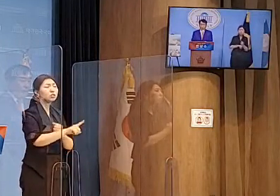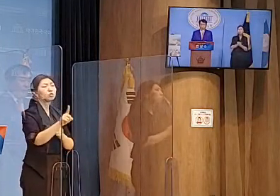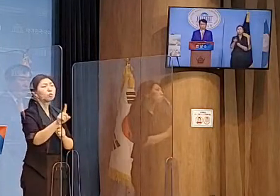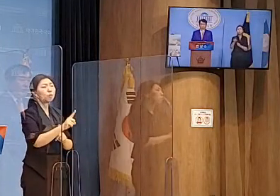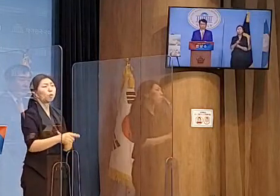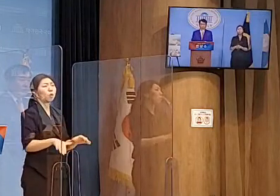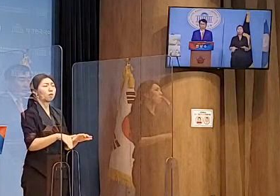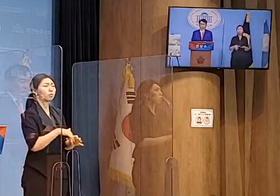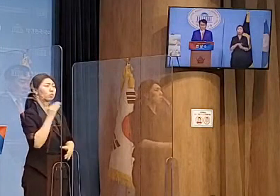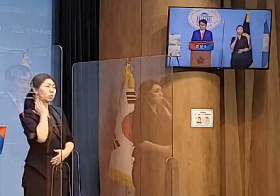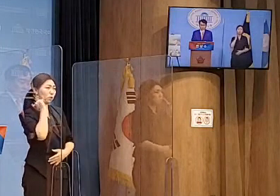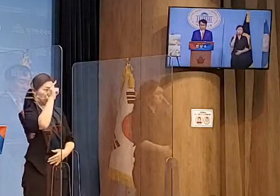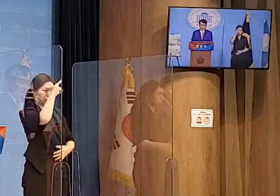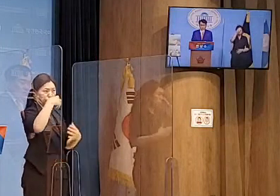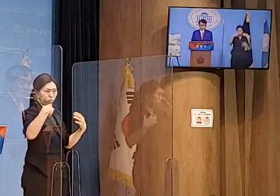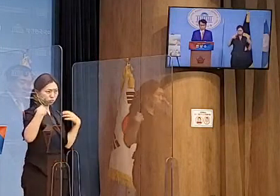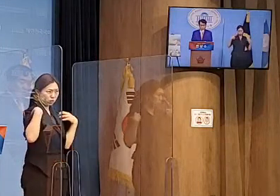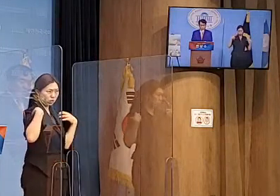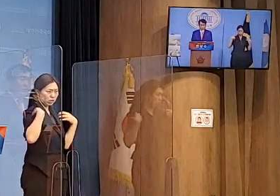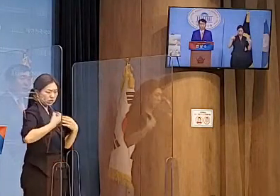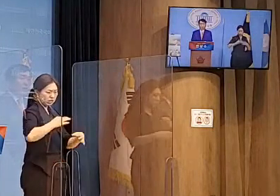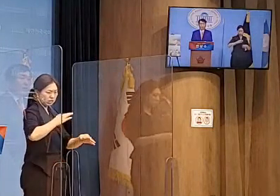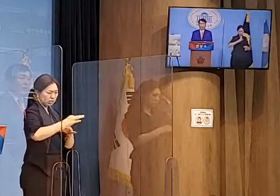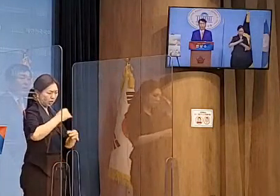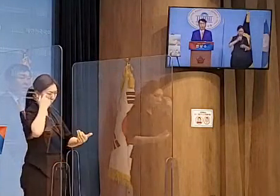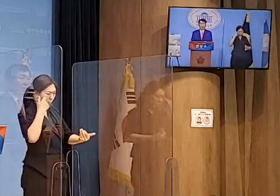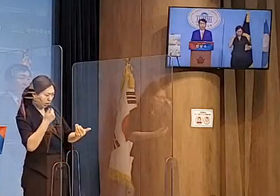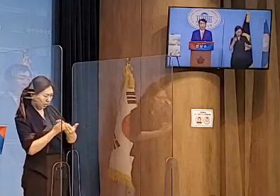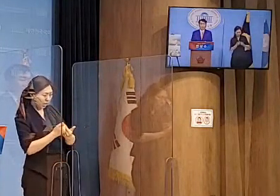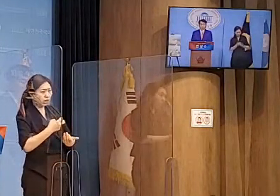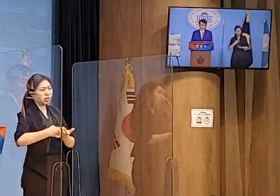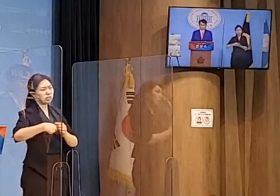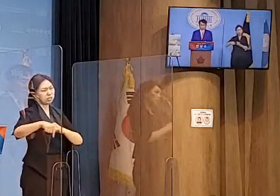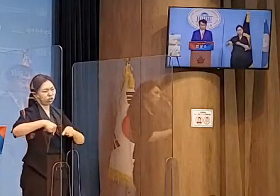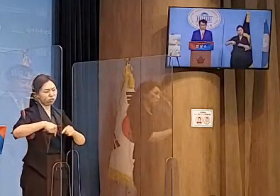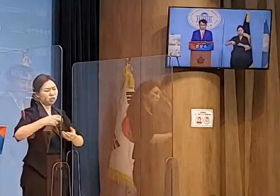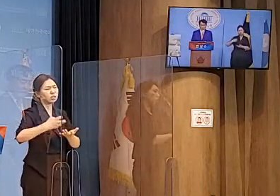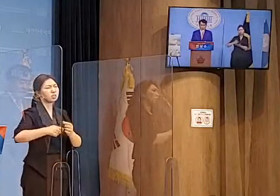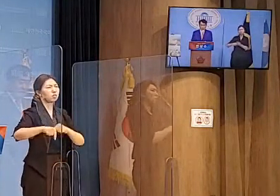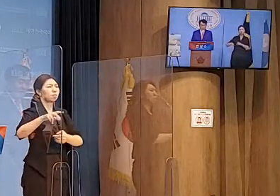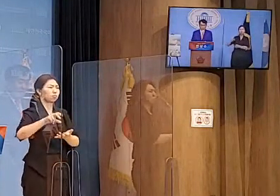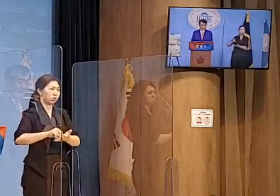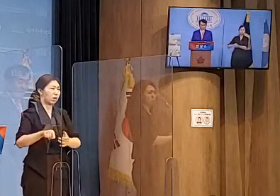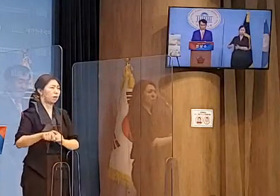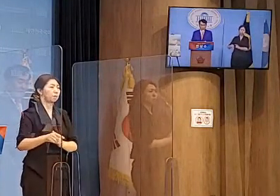반시장적 경제 정책에 기인했다 할 것입니다.